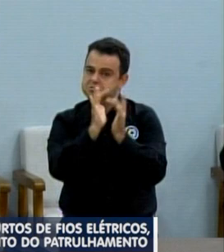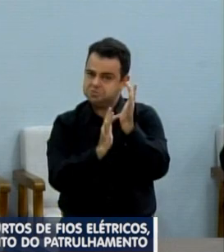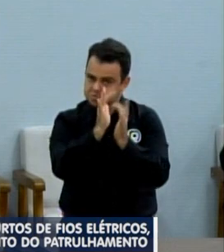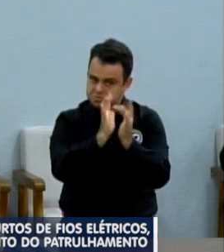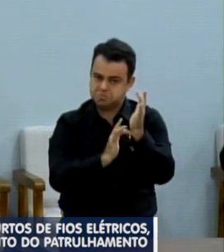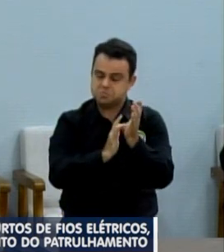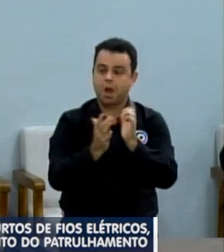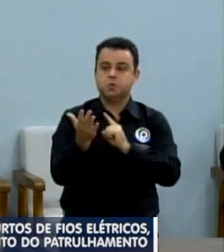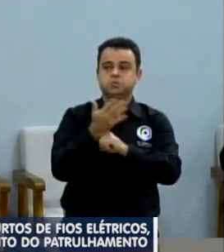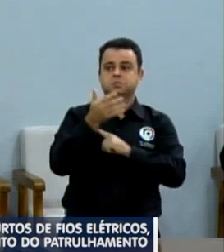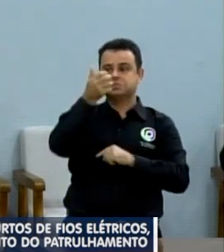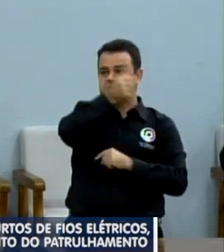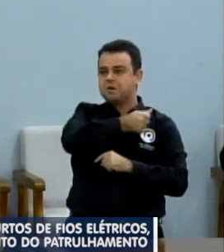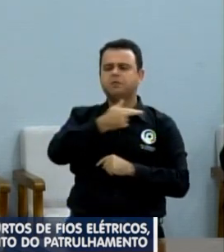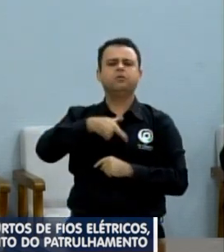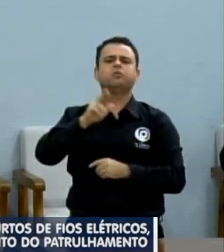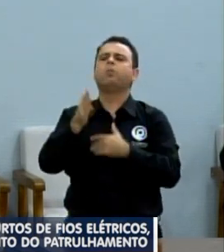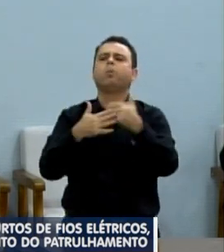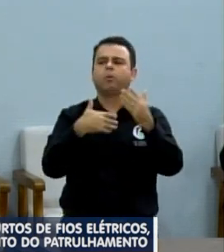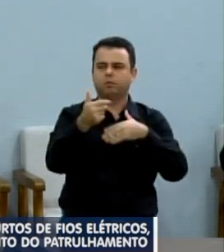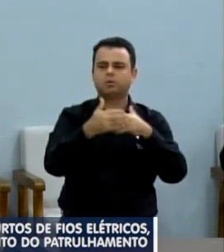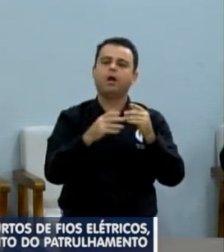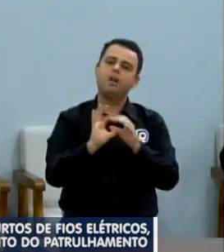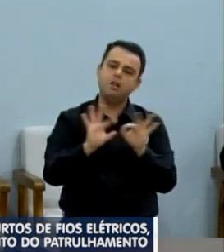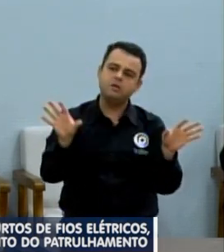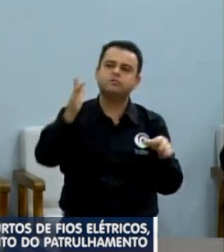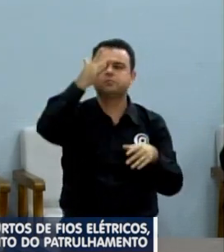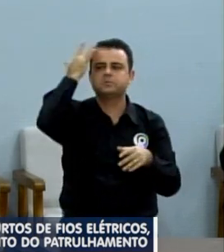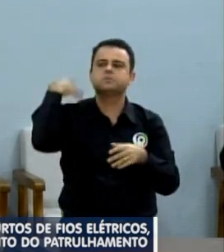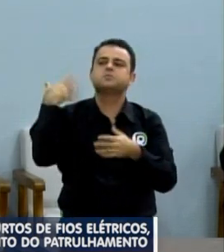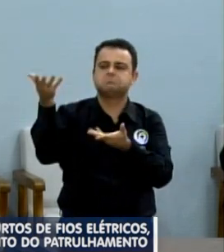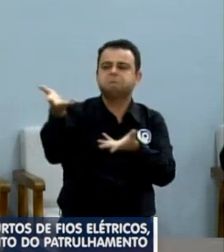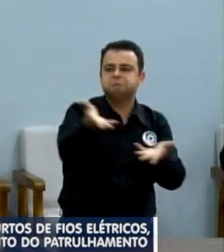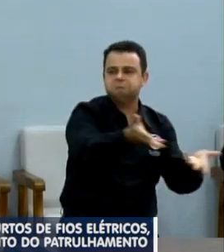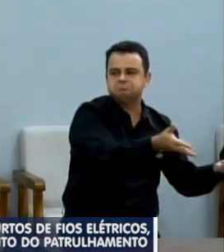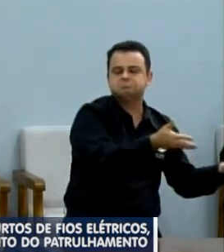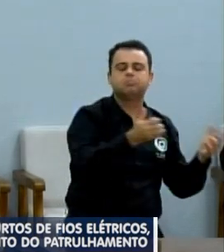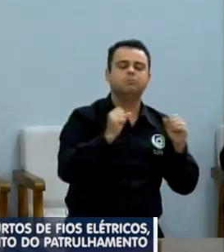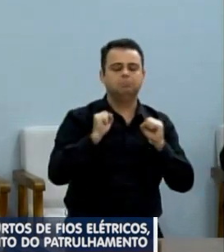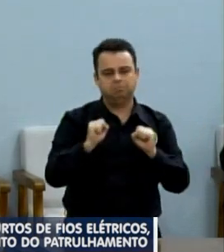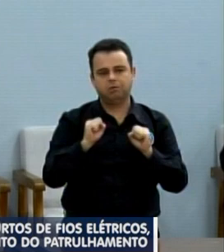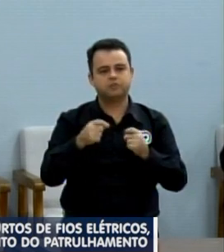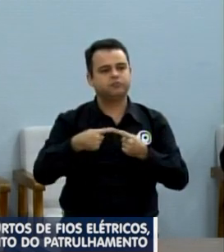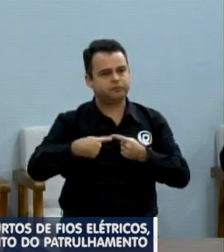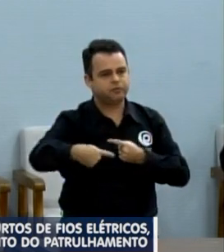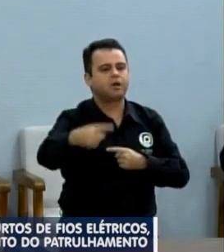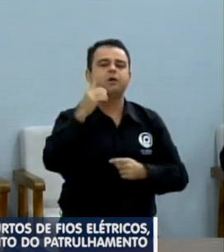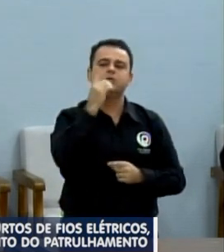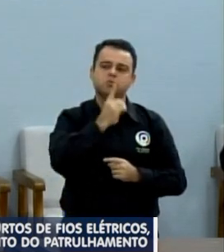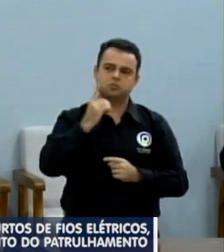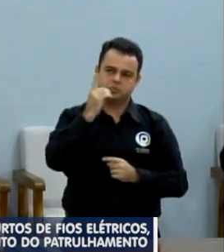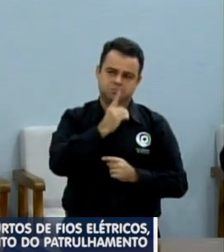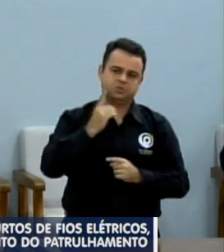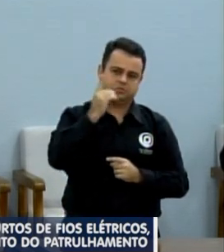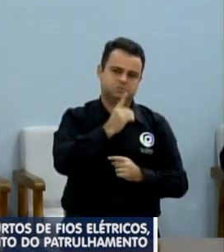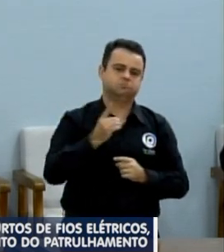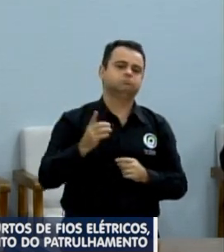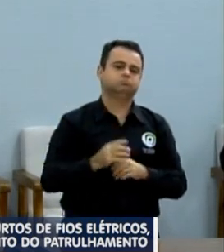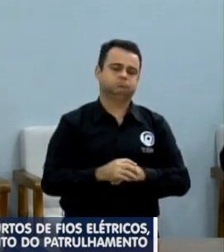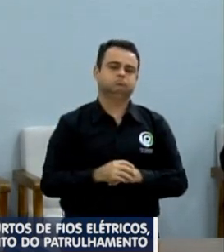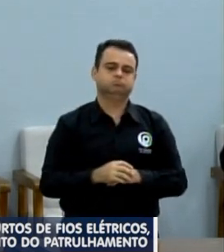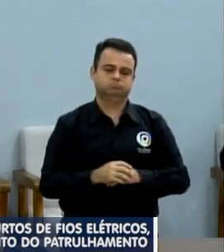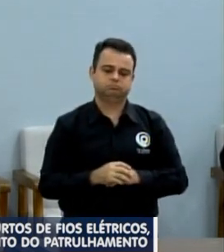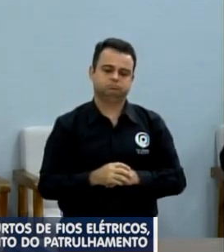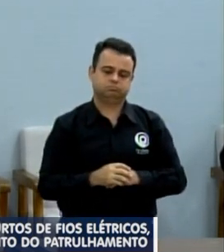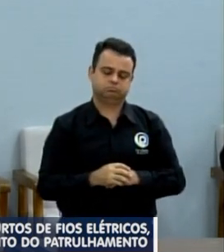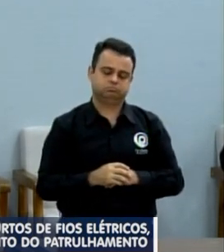independente de religião, você está convidado a participar desse evento maravilhoso, no qual vamos estar glorificando o